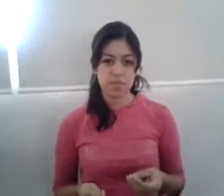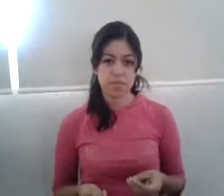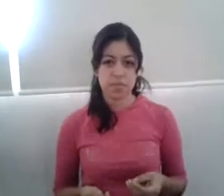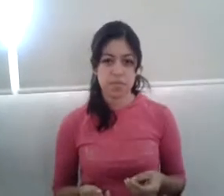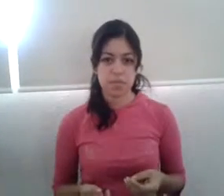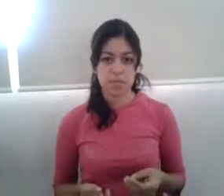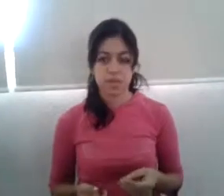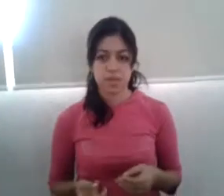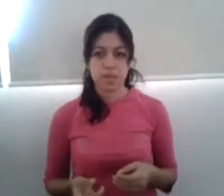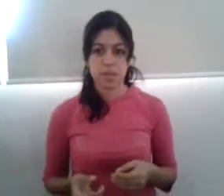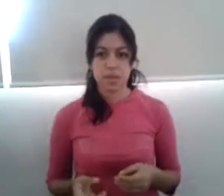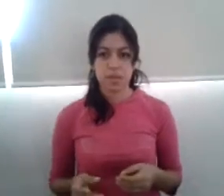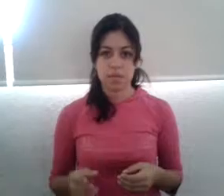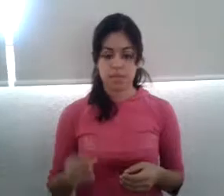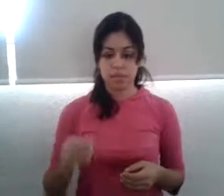diucas de su boca.